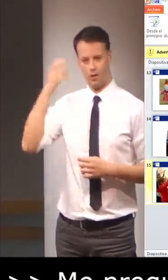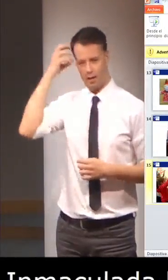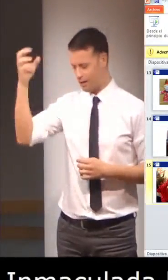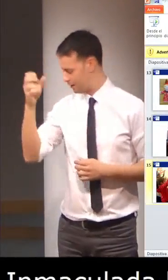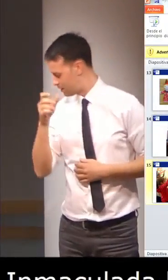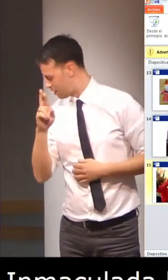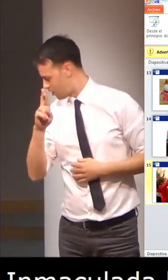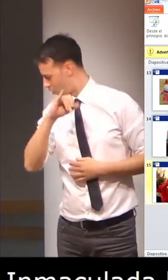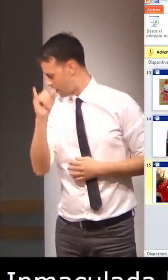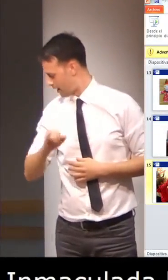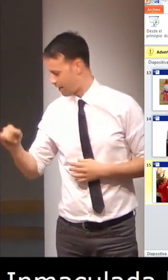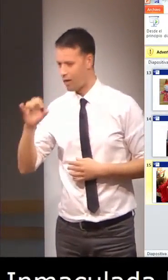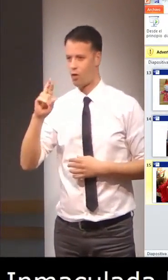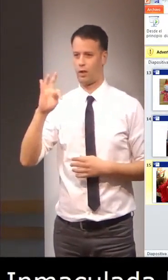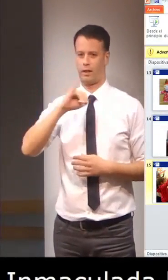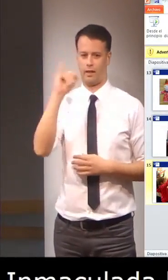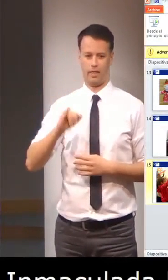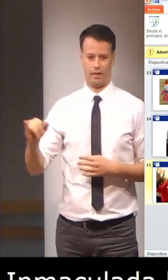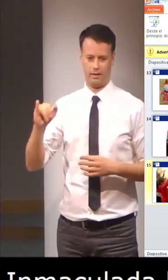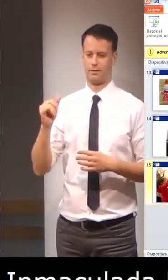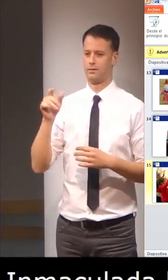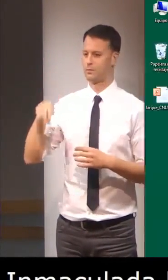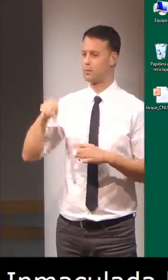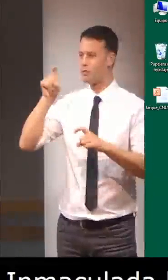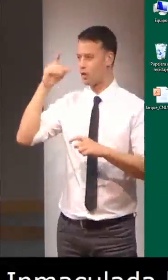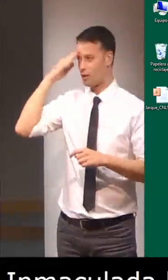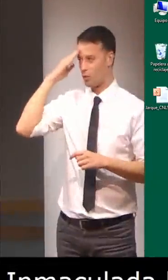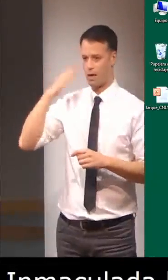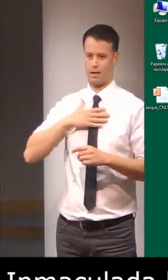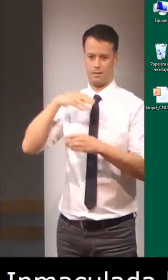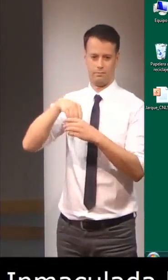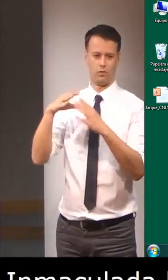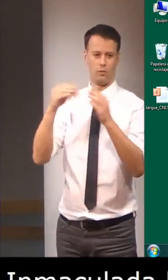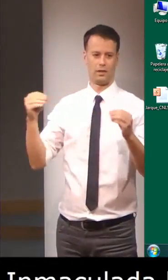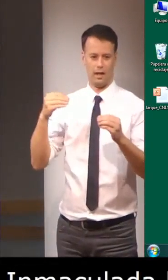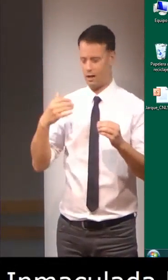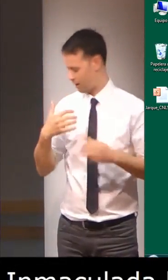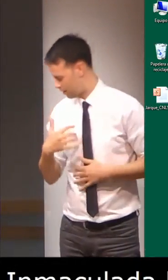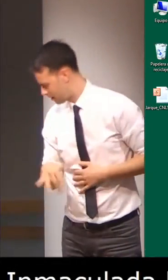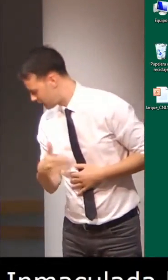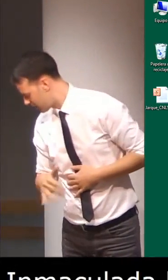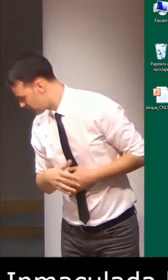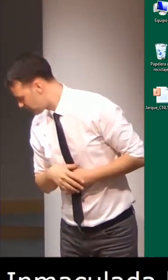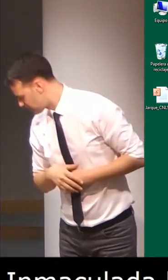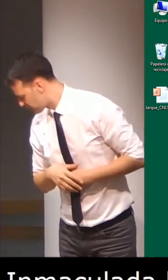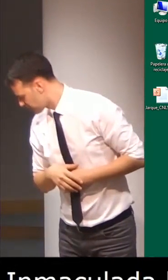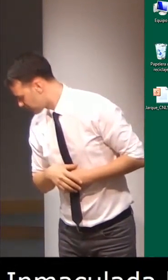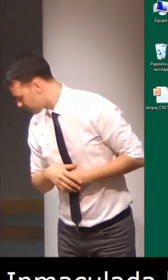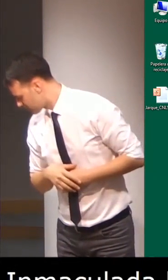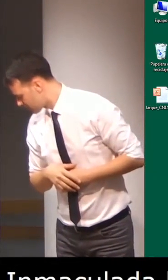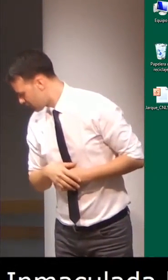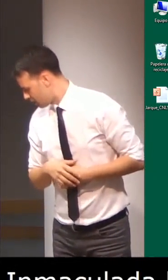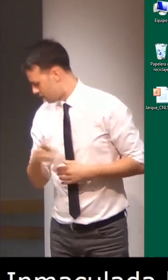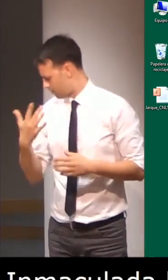llama Isabel de los Reyes Rodríguez Ortiz, ella es profesora titular dentro de la Universidad de Sevilla